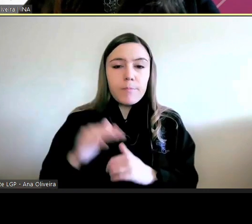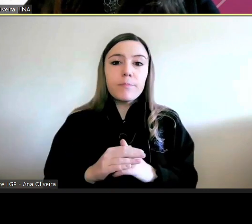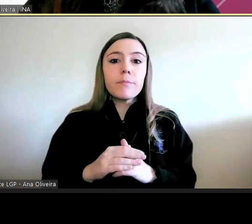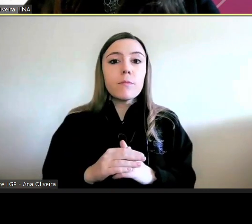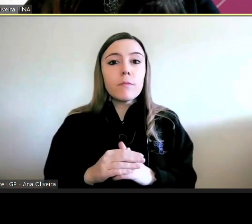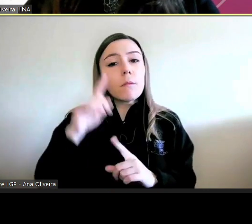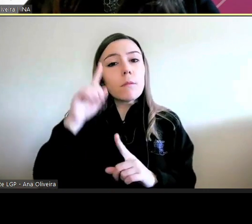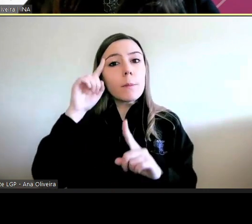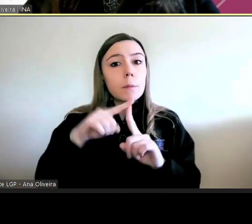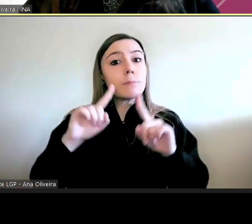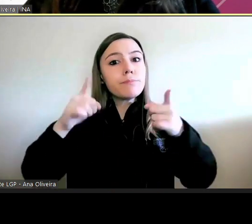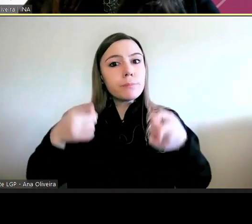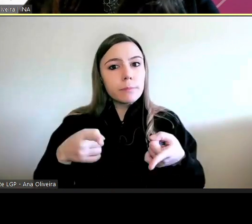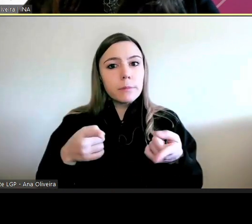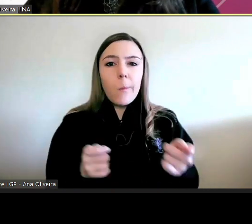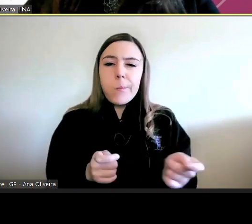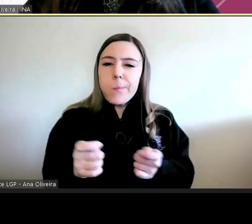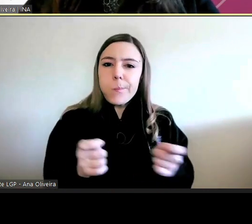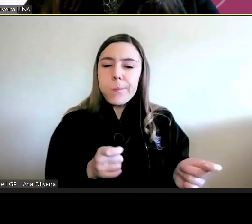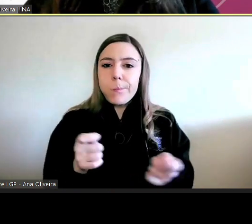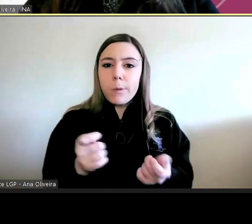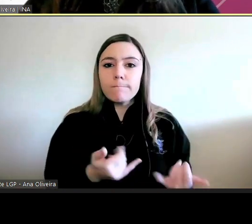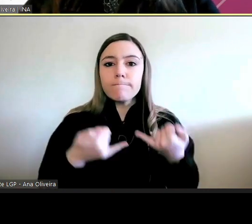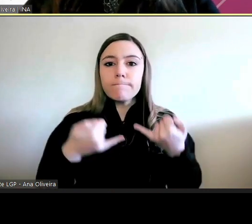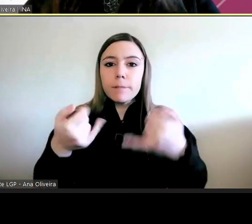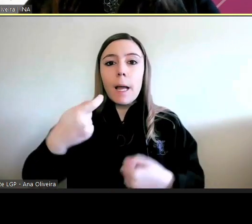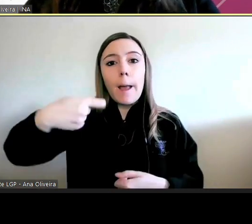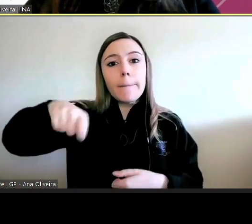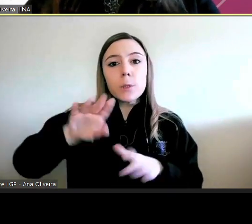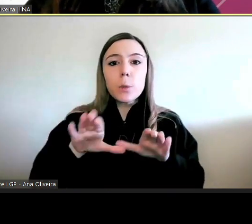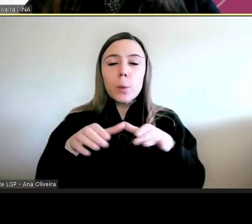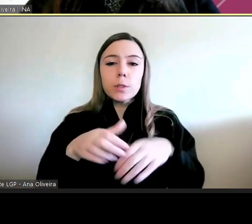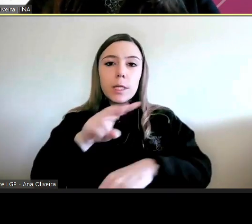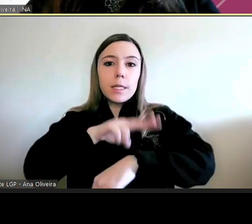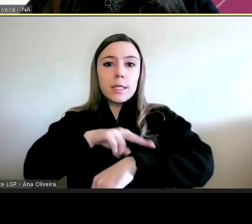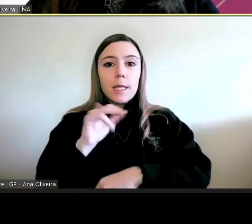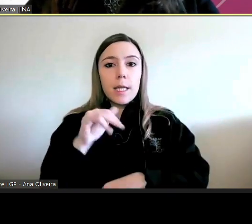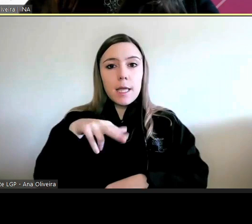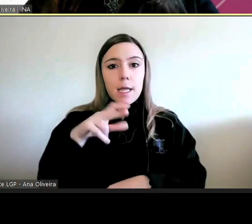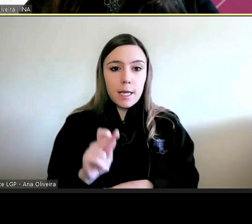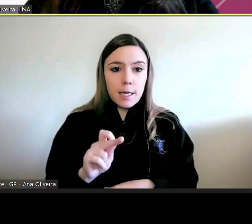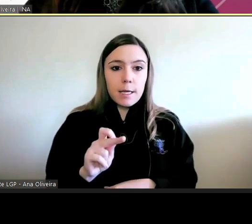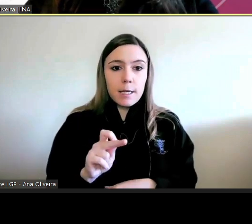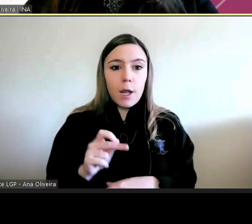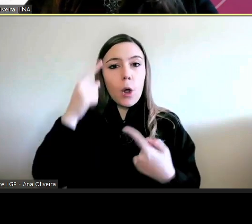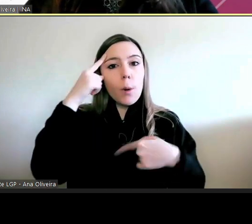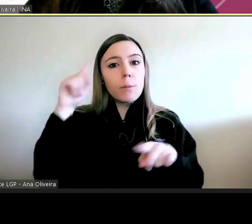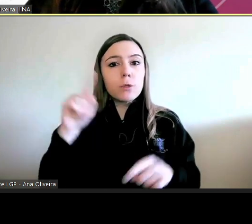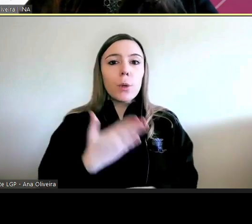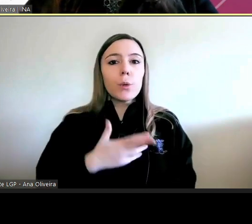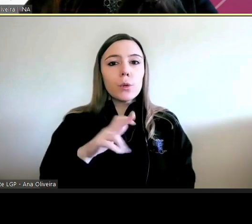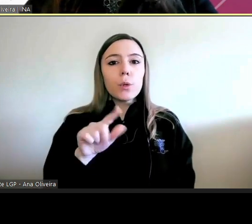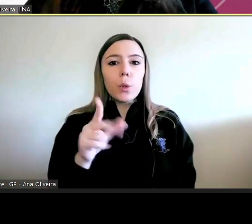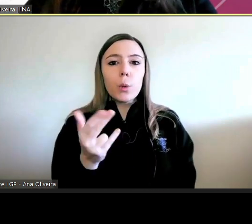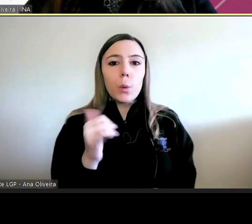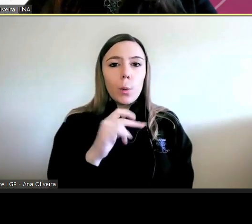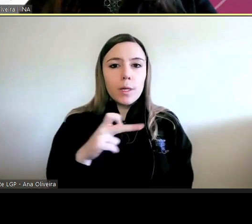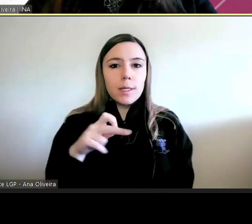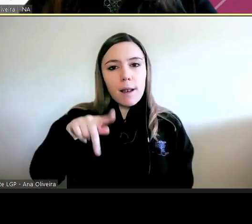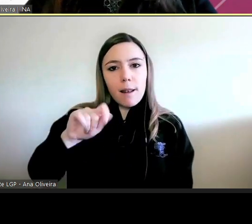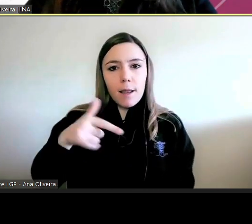e moderar o painel, tem a palavra a Presidente do Conselho Diretivo do INA-IP, professora doutora Luísa Neto.